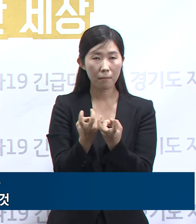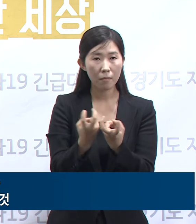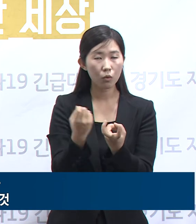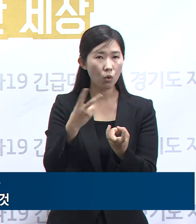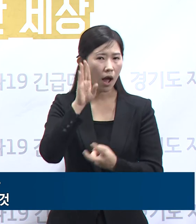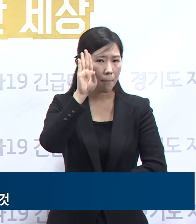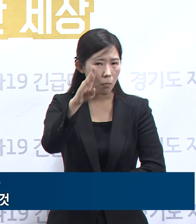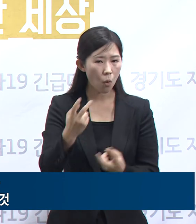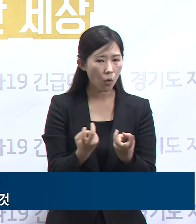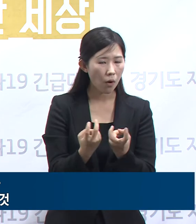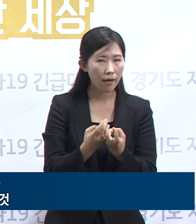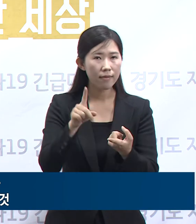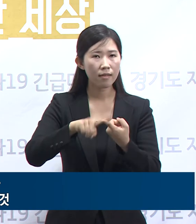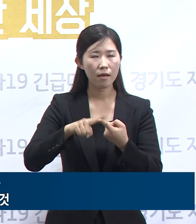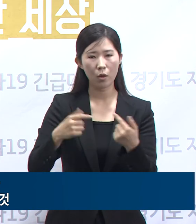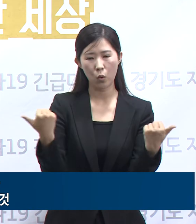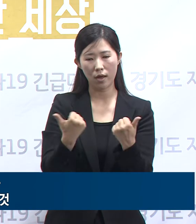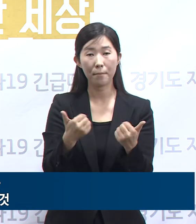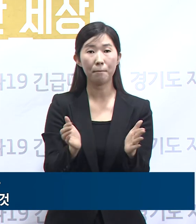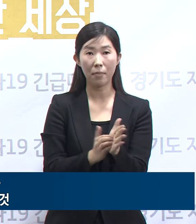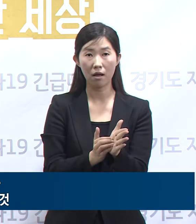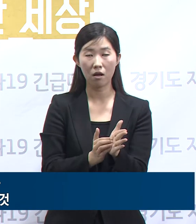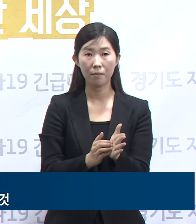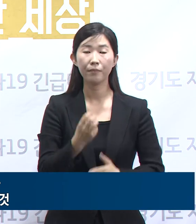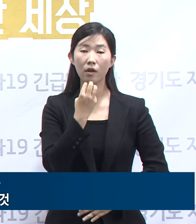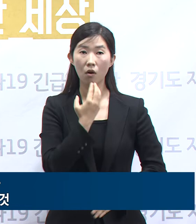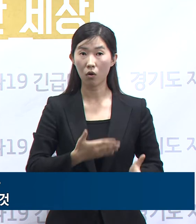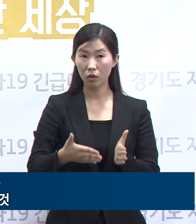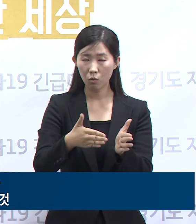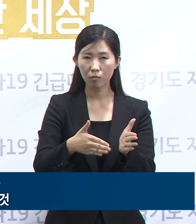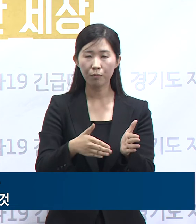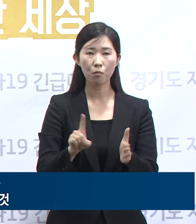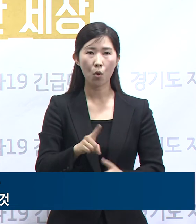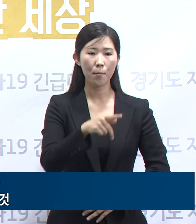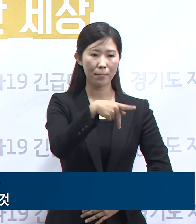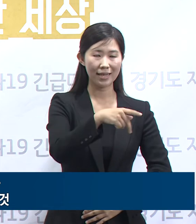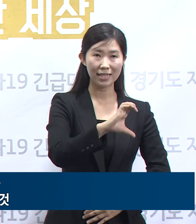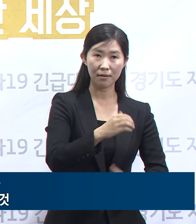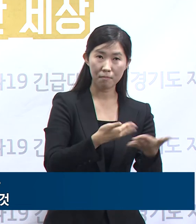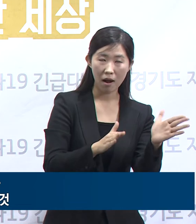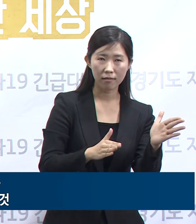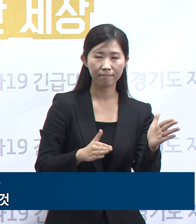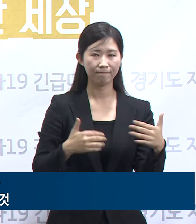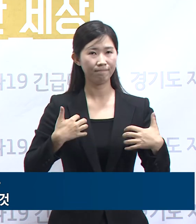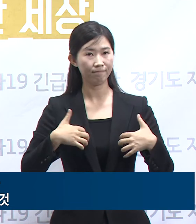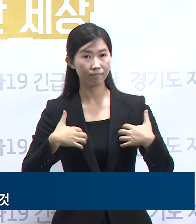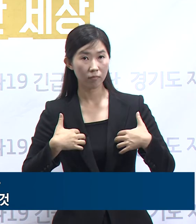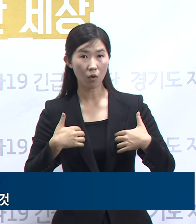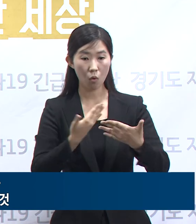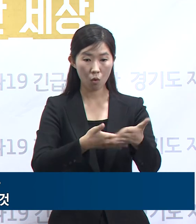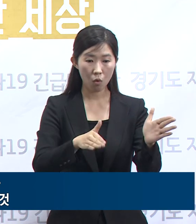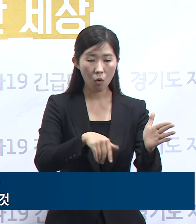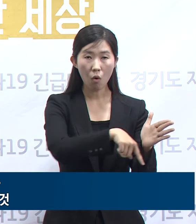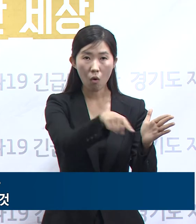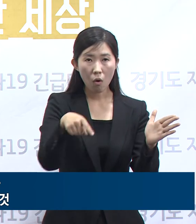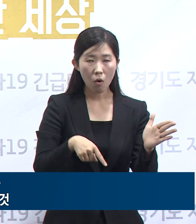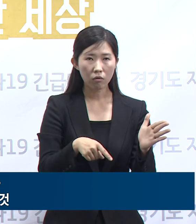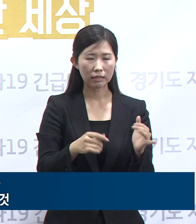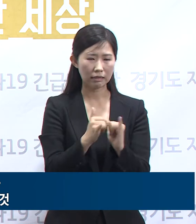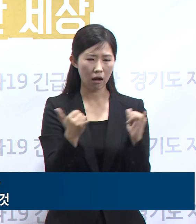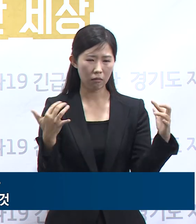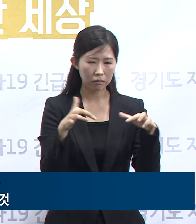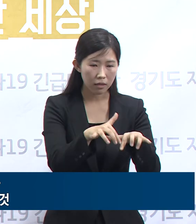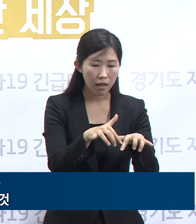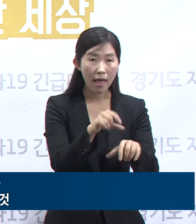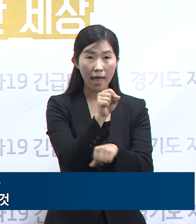논의하였습니다. 경기도는 먼저 PC방과 유용시설 등 다중이용시설에 대한 행정명령을 정부